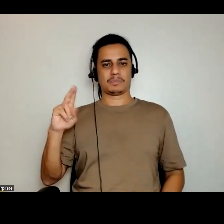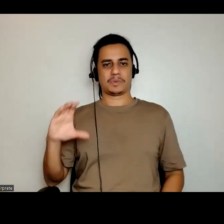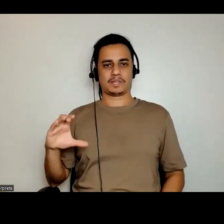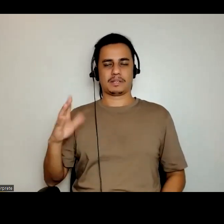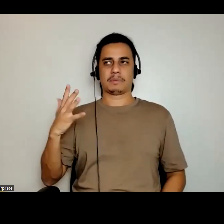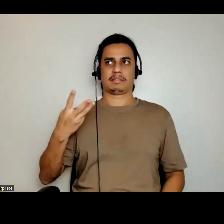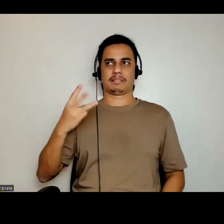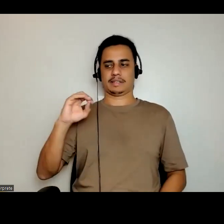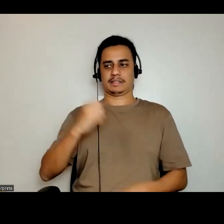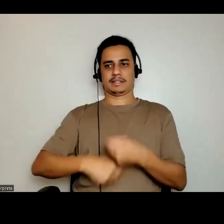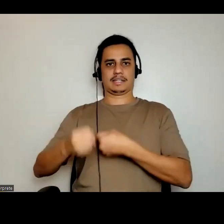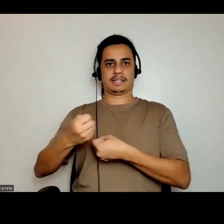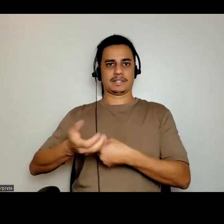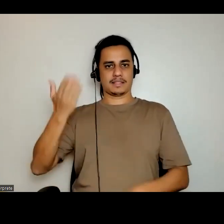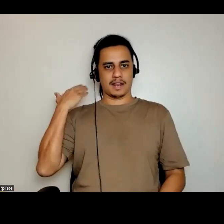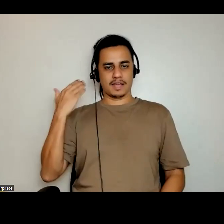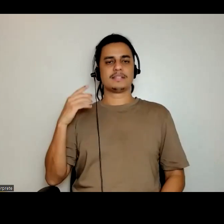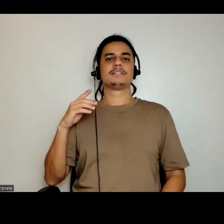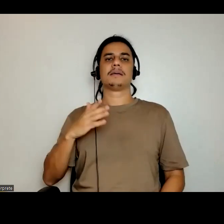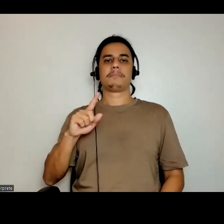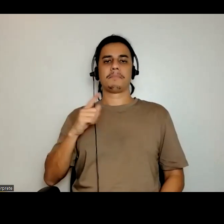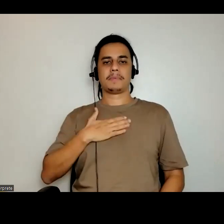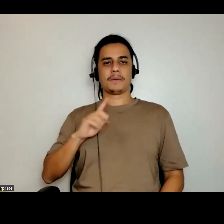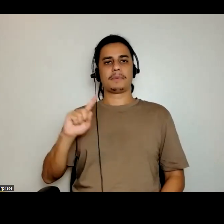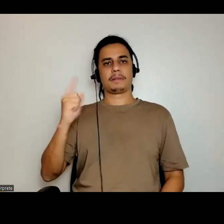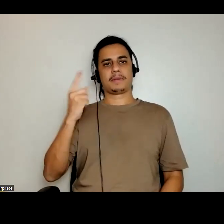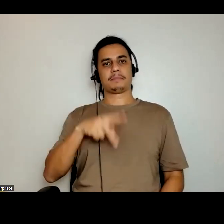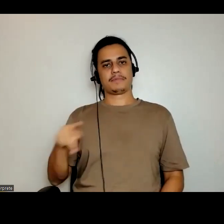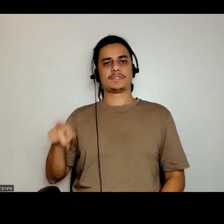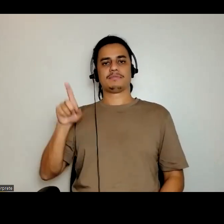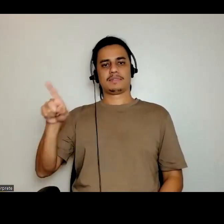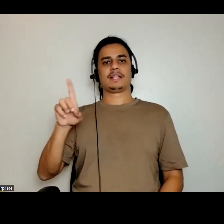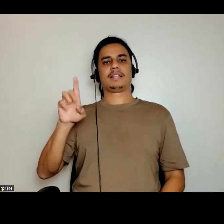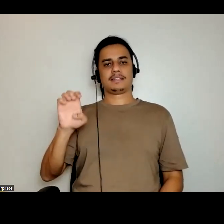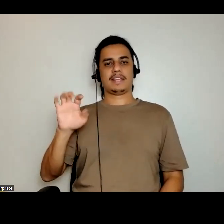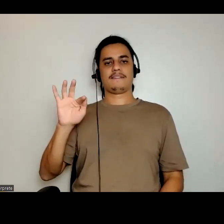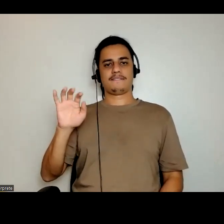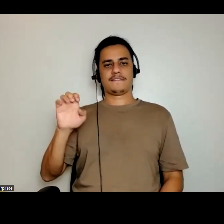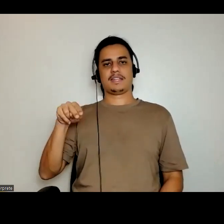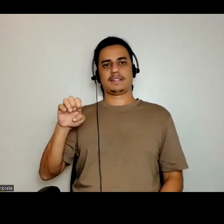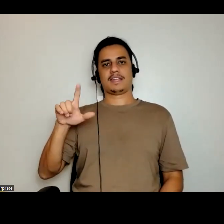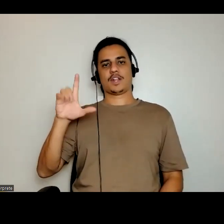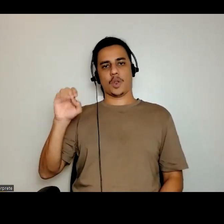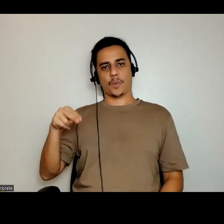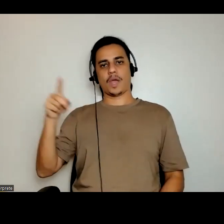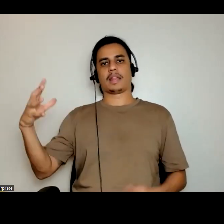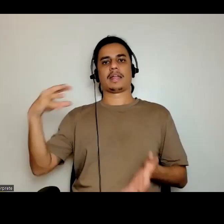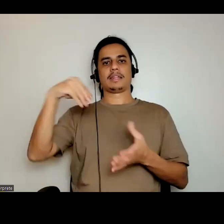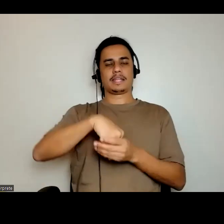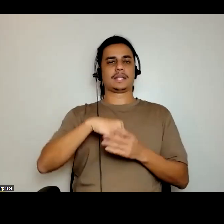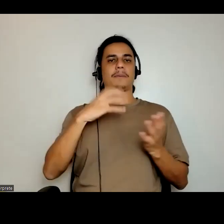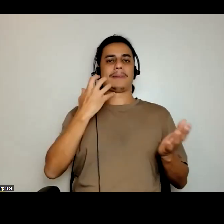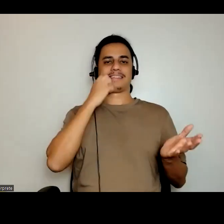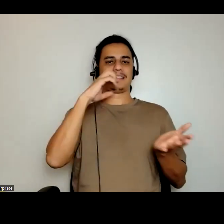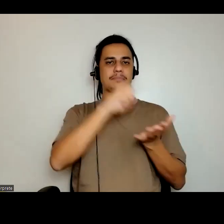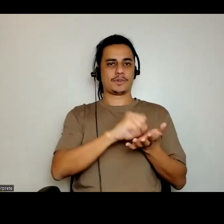quase 30 anos atrás, a minha primeira professora foi D.F. Nelon, D.F. Nelon, no setor de patrimônio histórico da cidade de São Paulo,